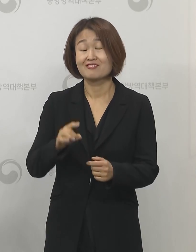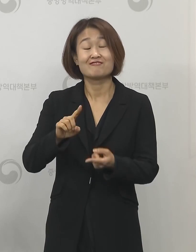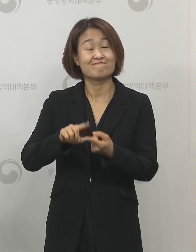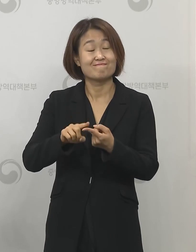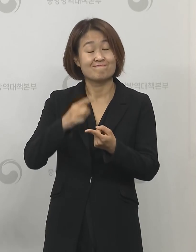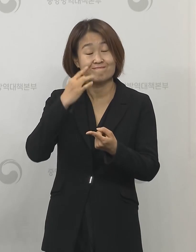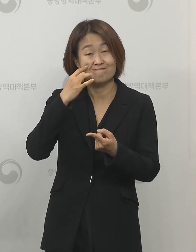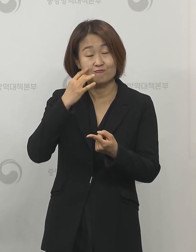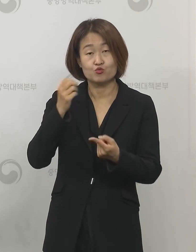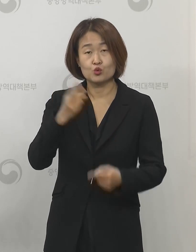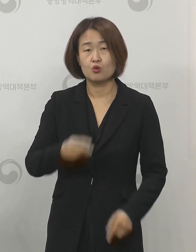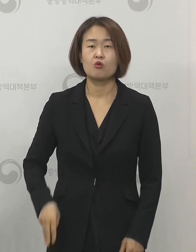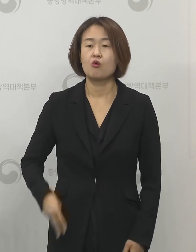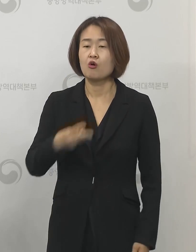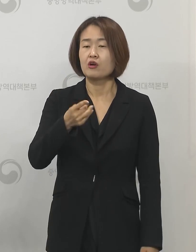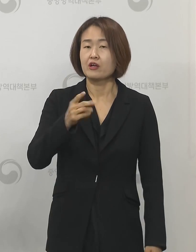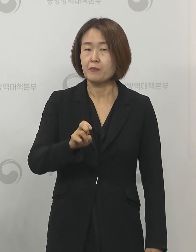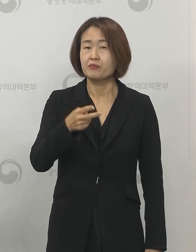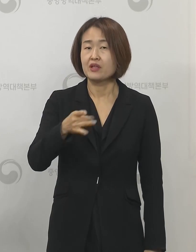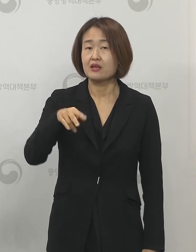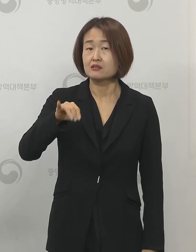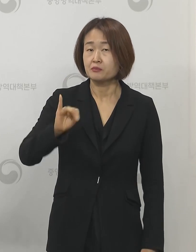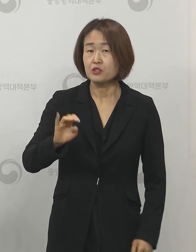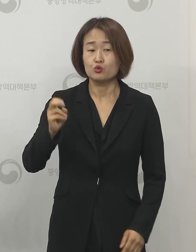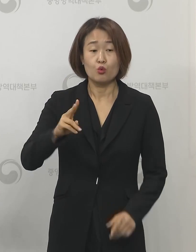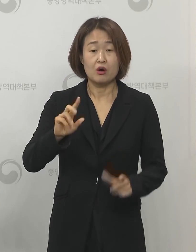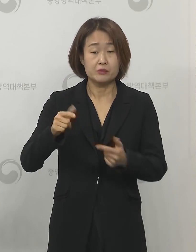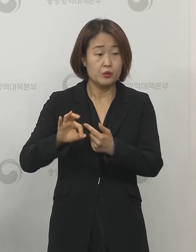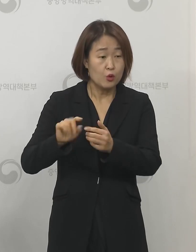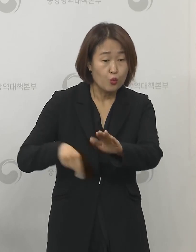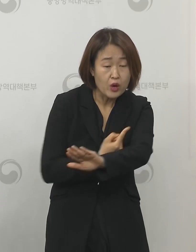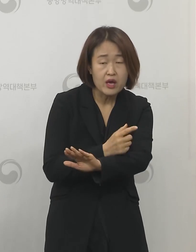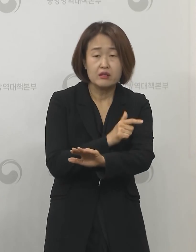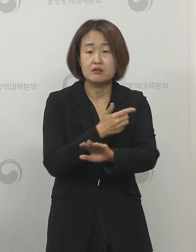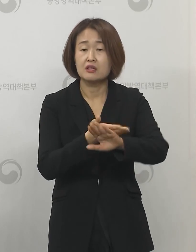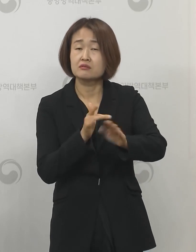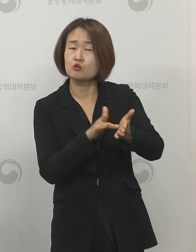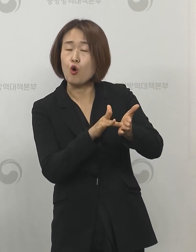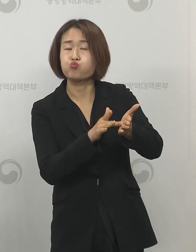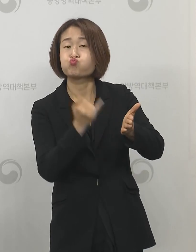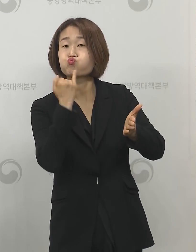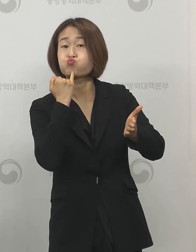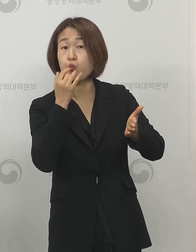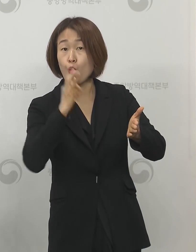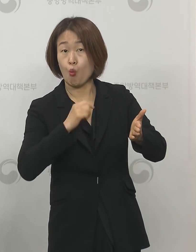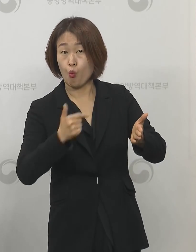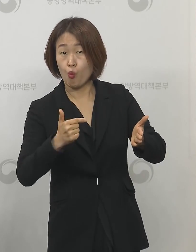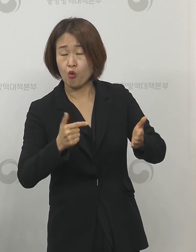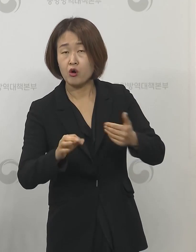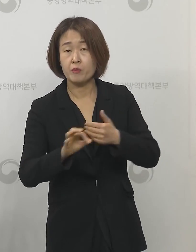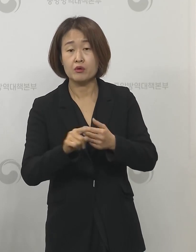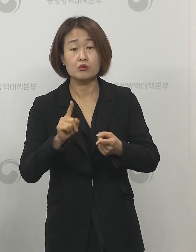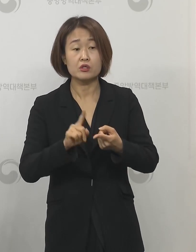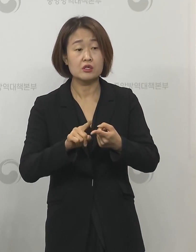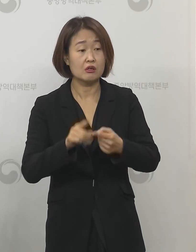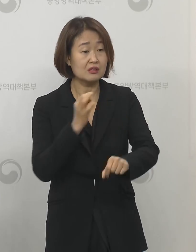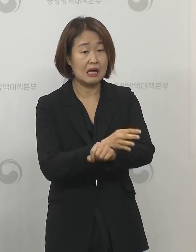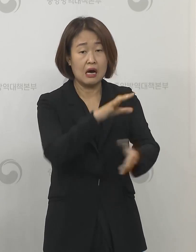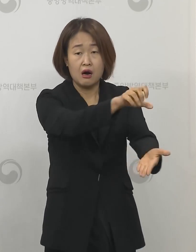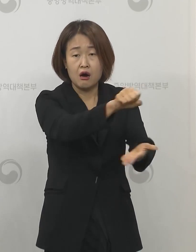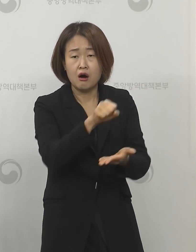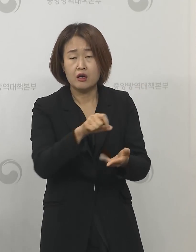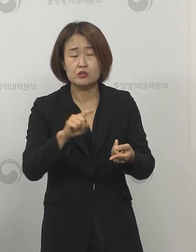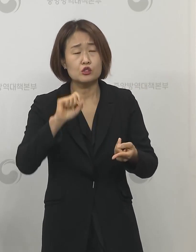번째는 렘데시비르 또는 다른 약물이 효과적이라고 판단이 된다면 수급에 어려움은 없을지